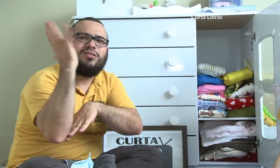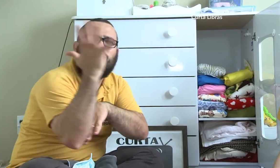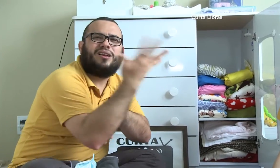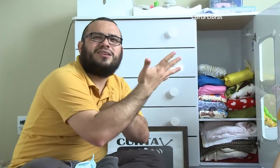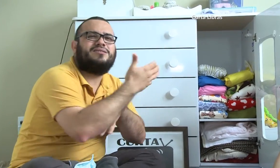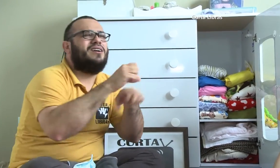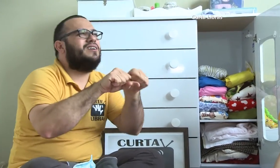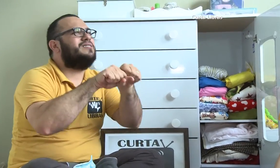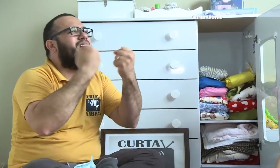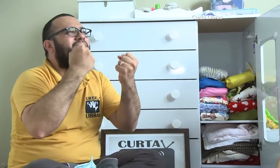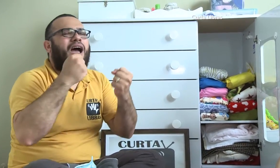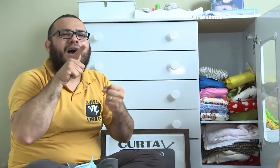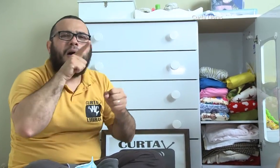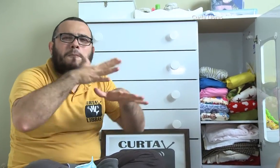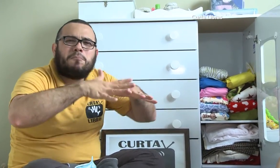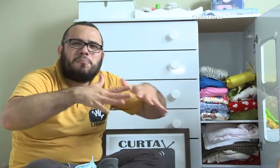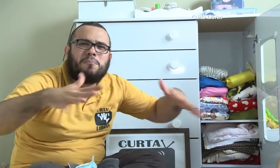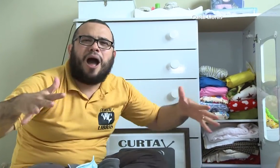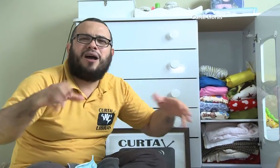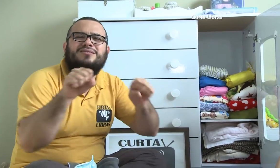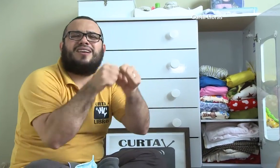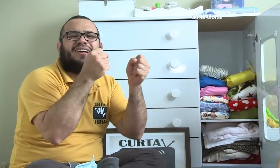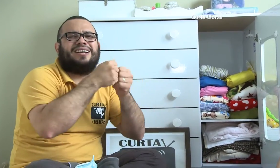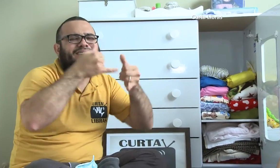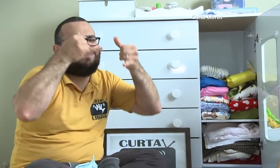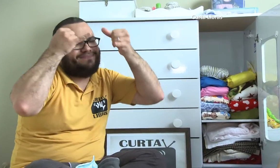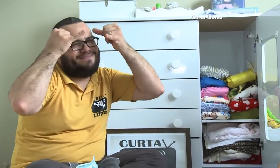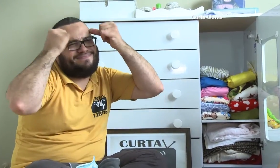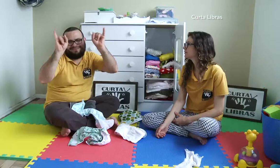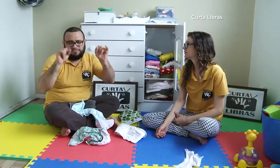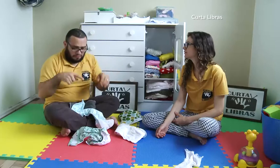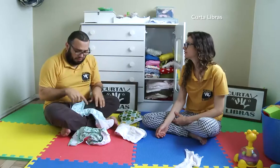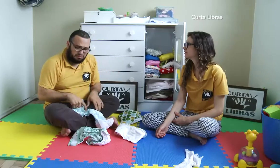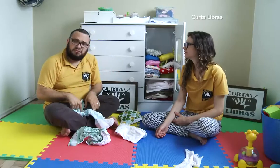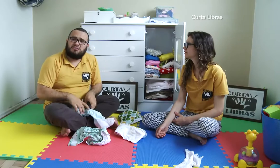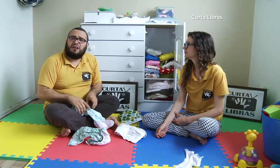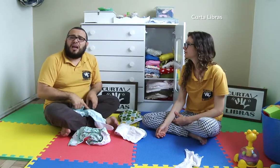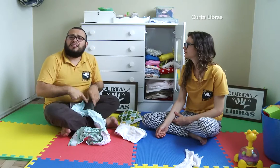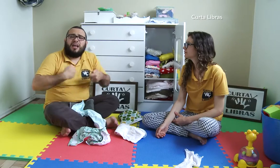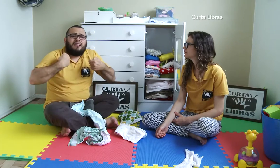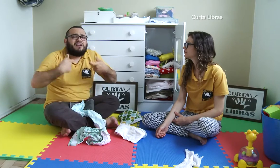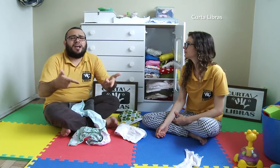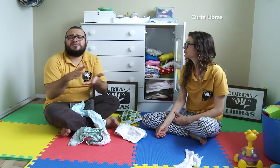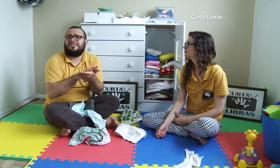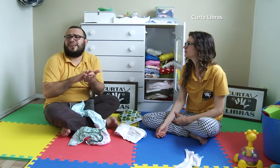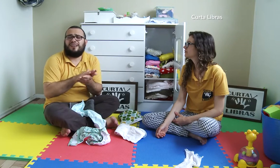Isso suja as ruas, polui a natureza, polui o mar. Enfim. É melhor evitar.